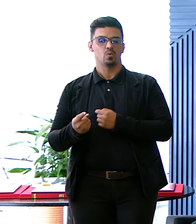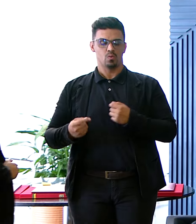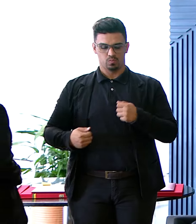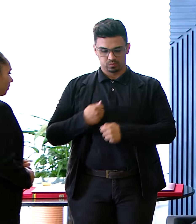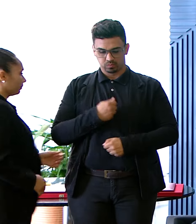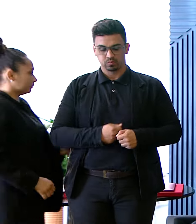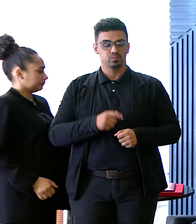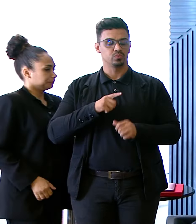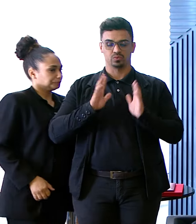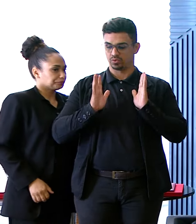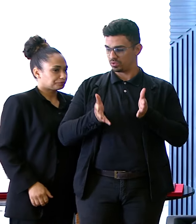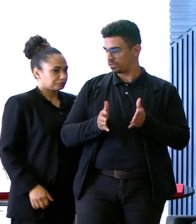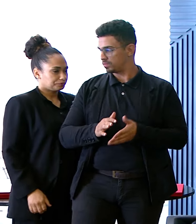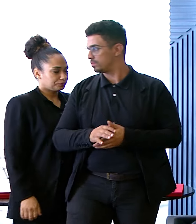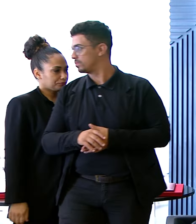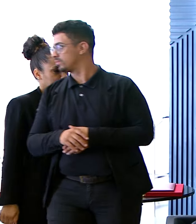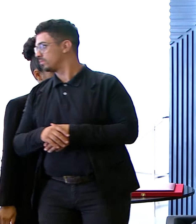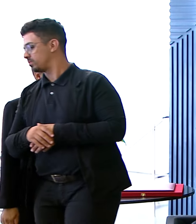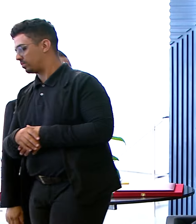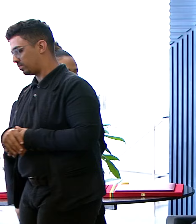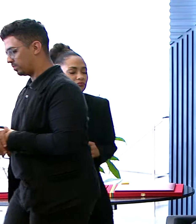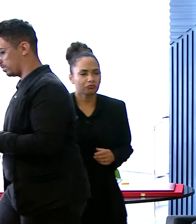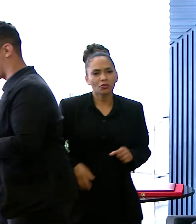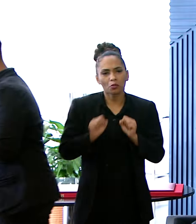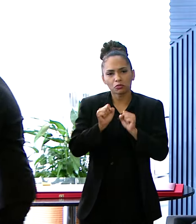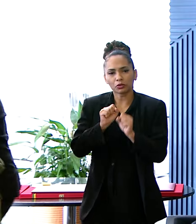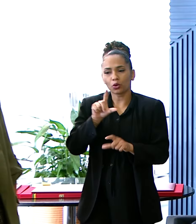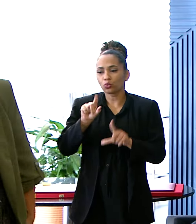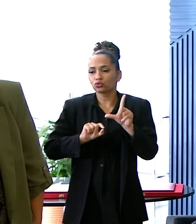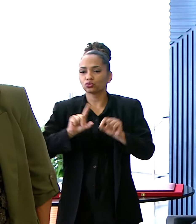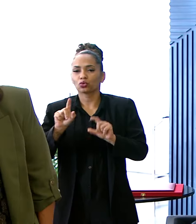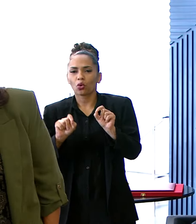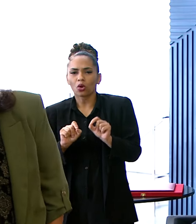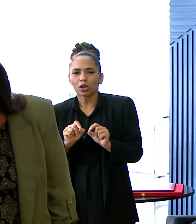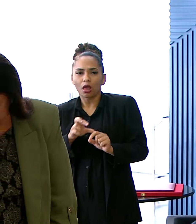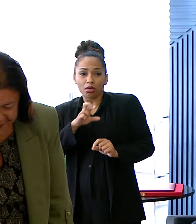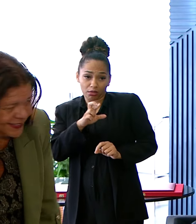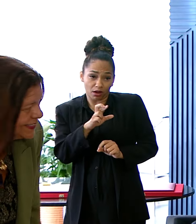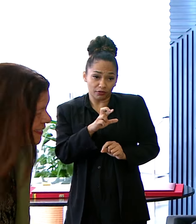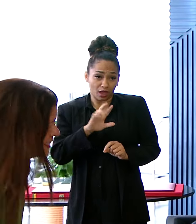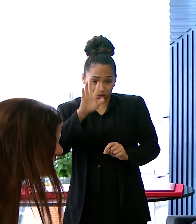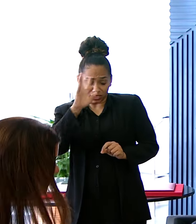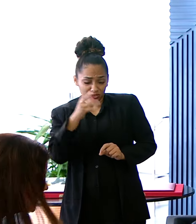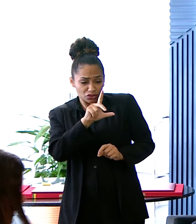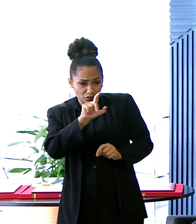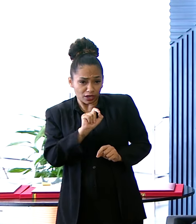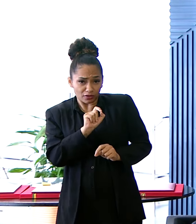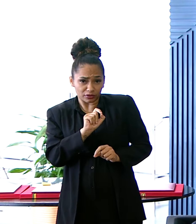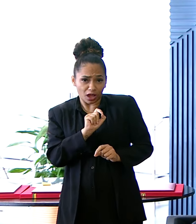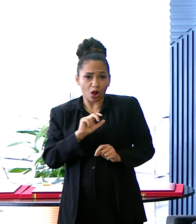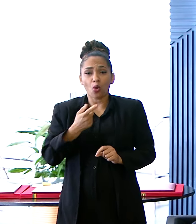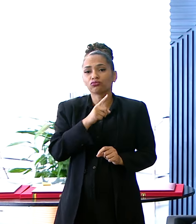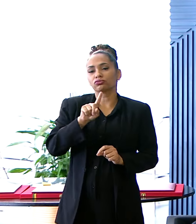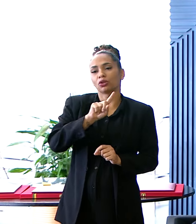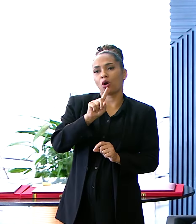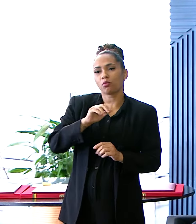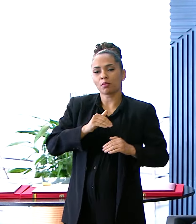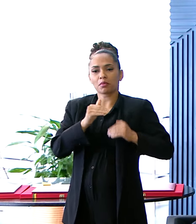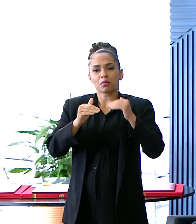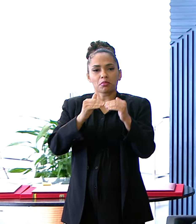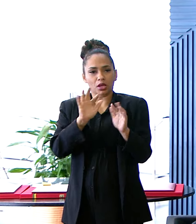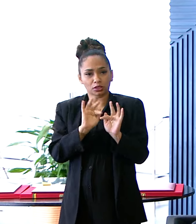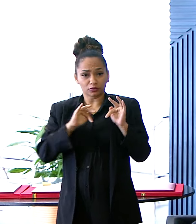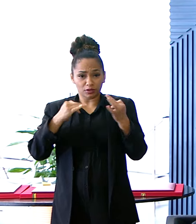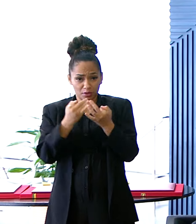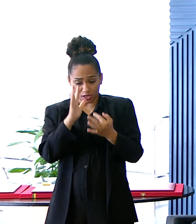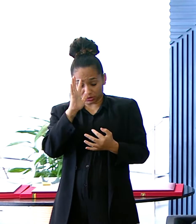mil mulheres jovens Que tiveram a opção De engravidar ou não De fazer o seu planejamento familiar Tomar a sua